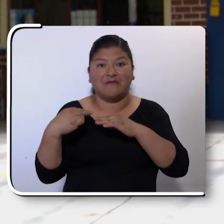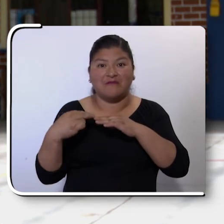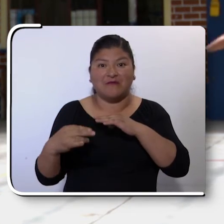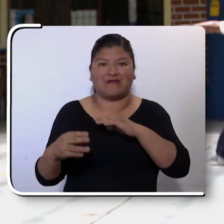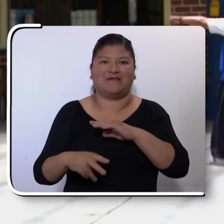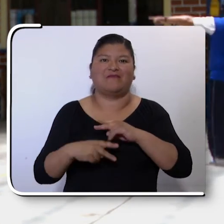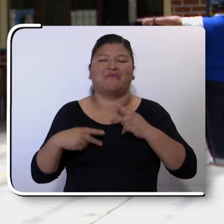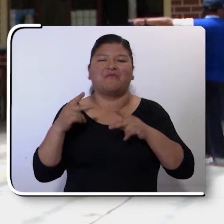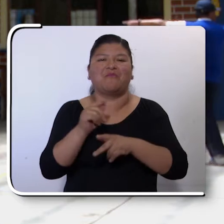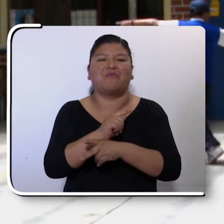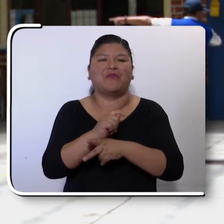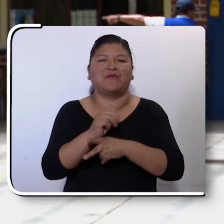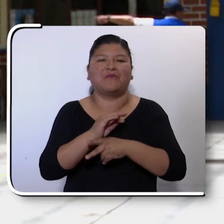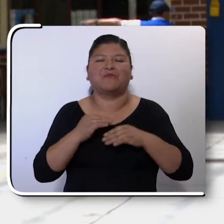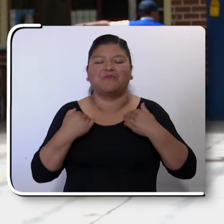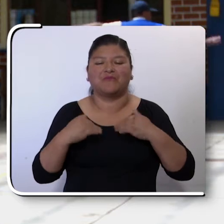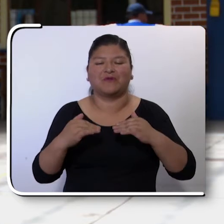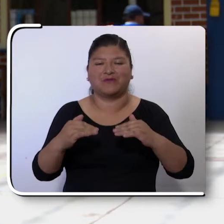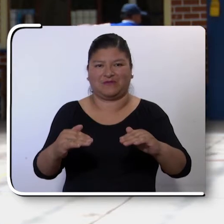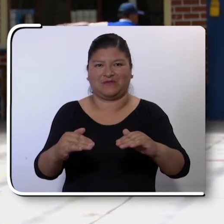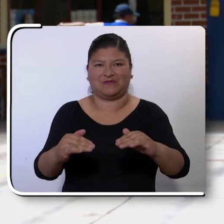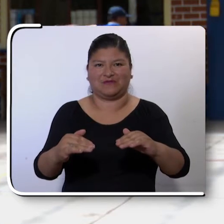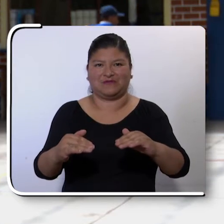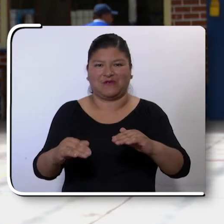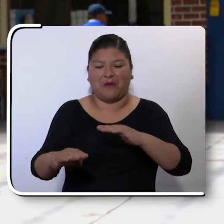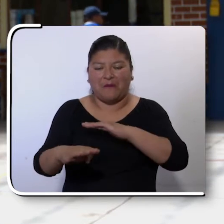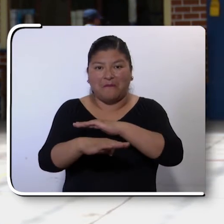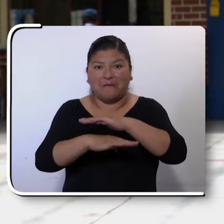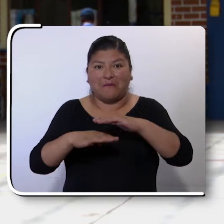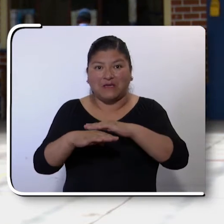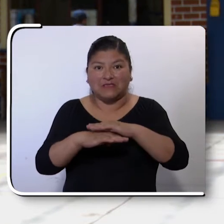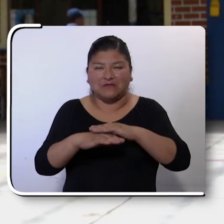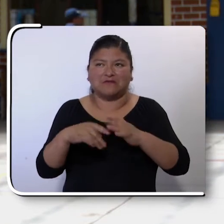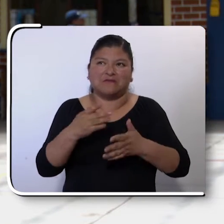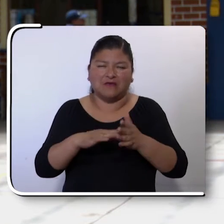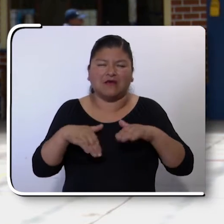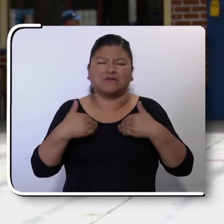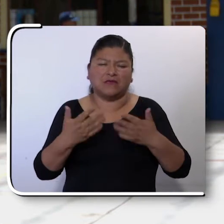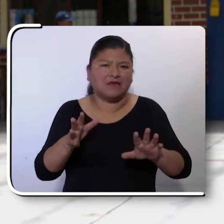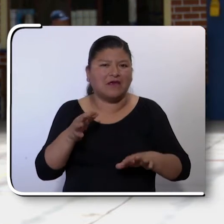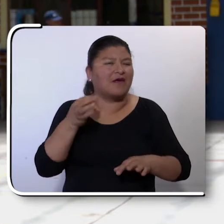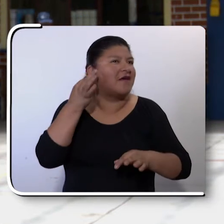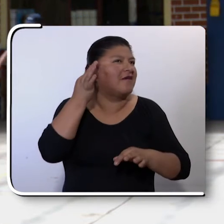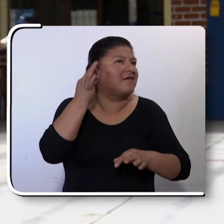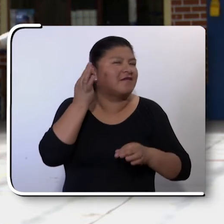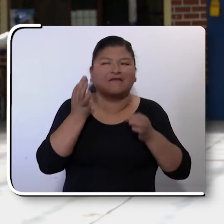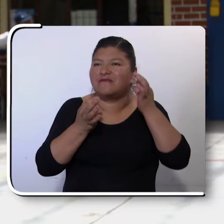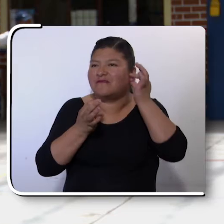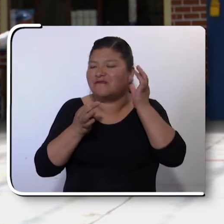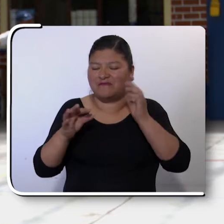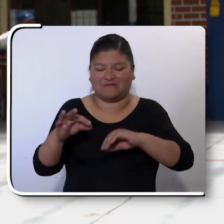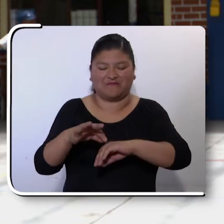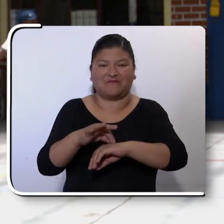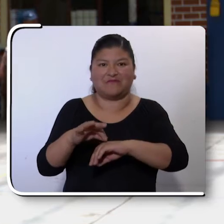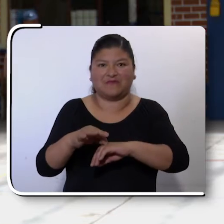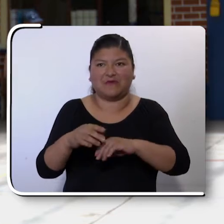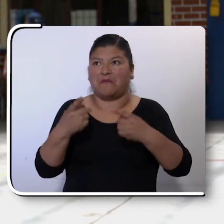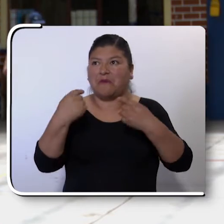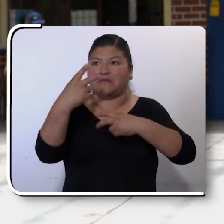técnica productiva. Ingresan, como les dije, como técnicos básicos. Ya sería en artesanía, bisutería.